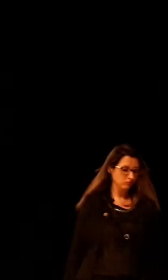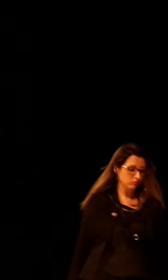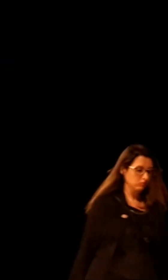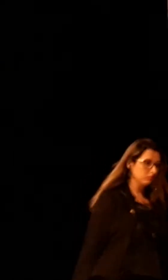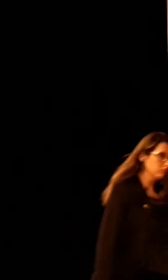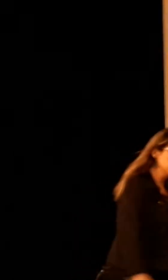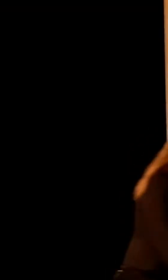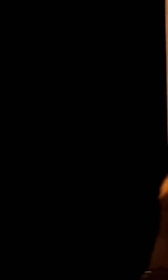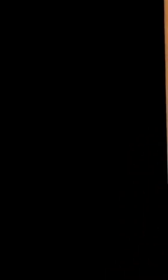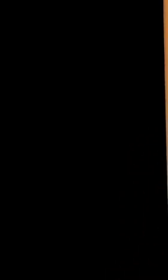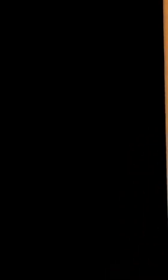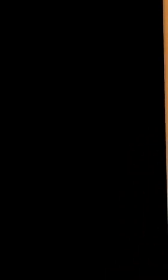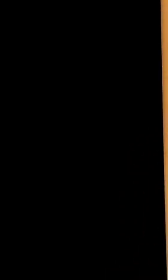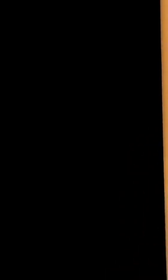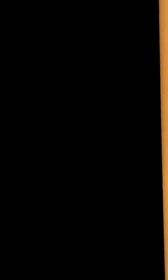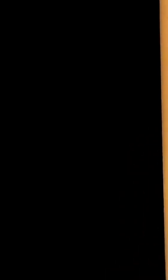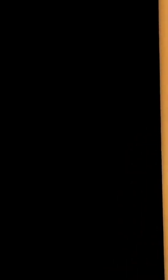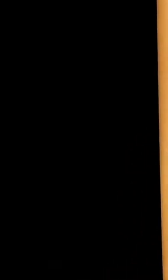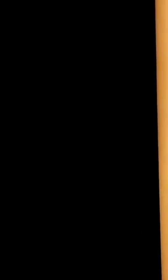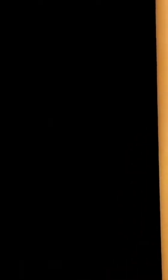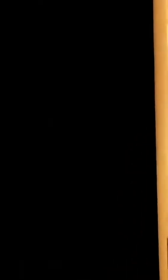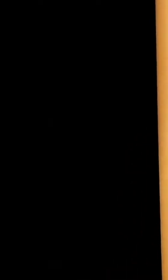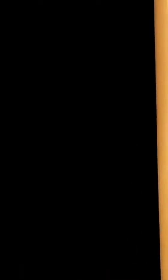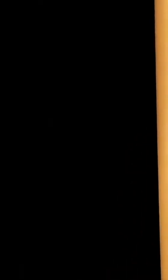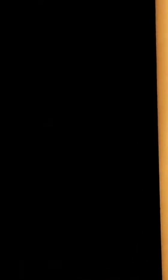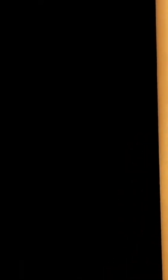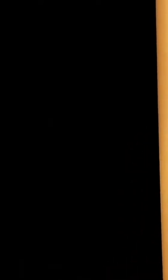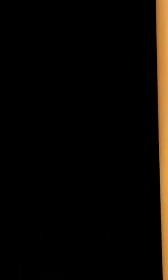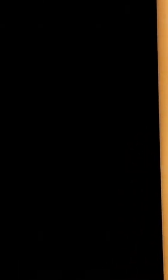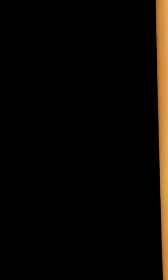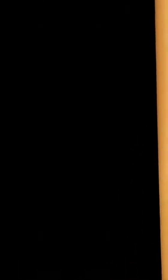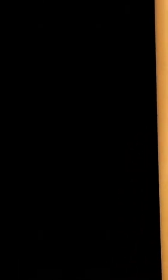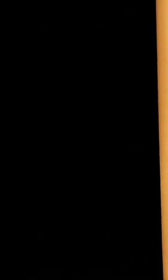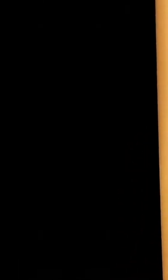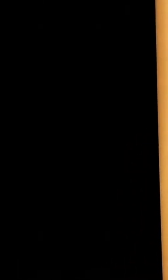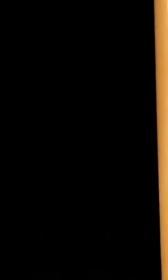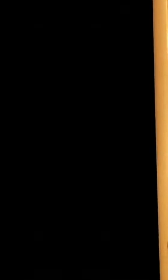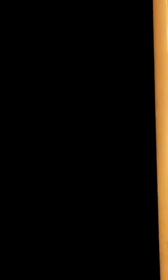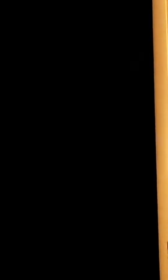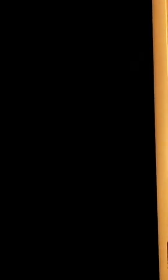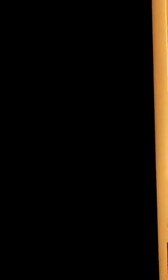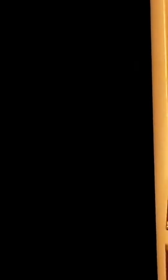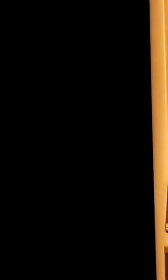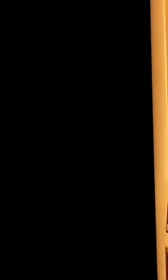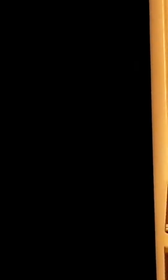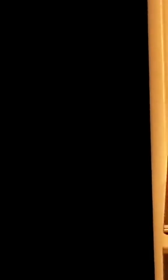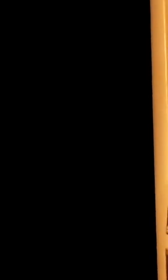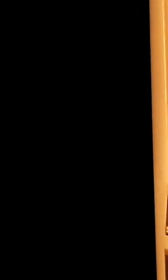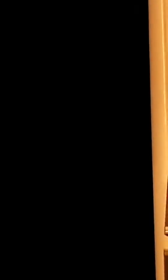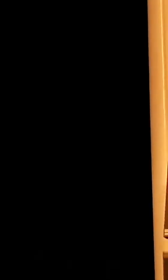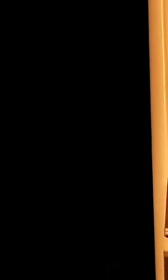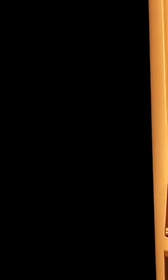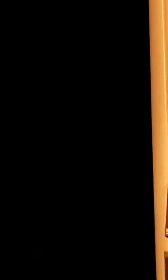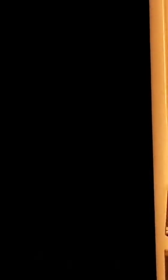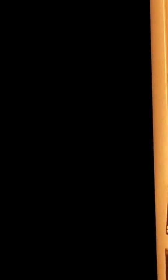O triplicou, o mais que triplicou em 12 anos. No entanto, os resultados